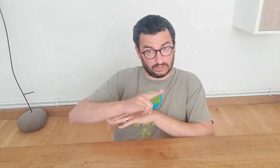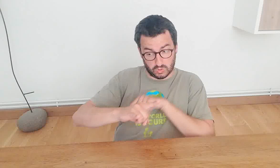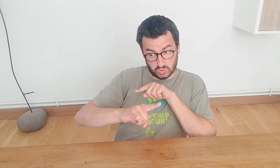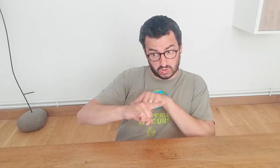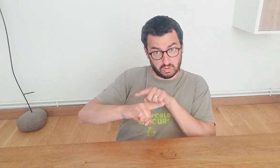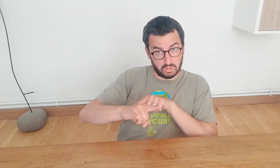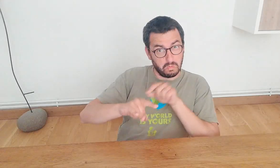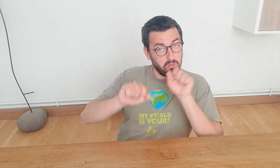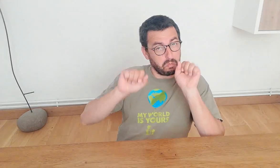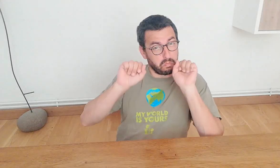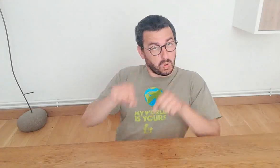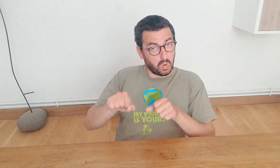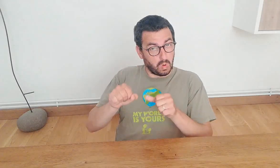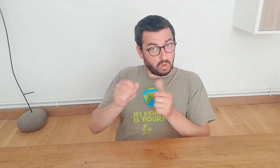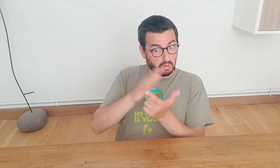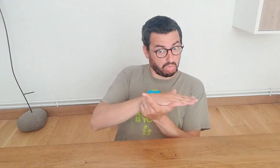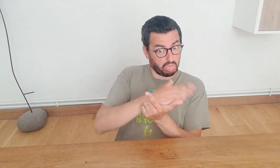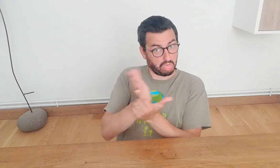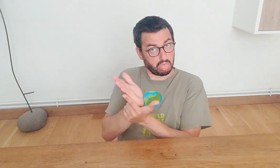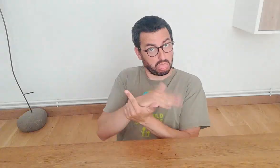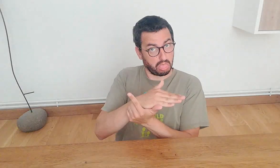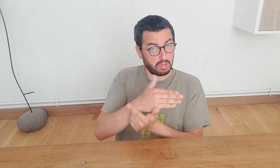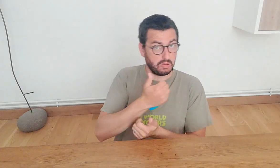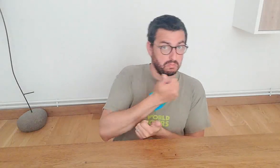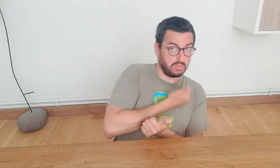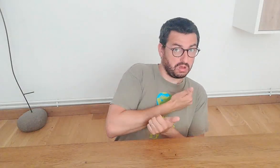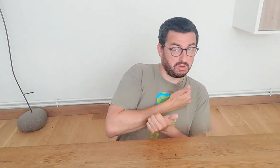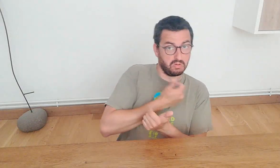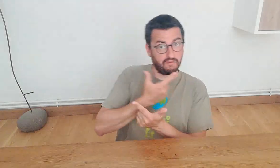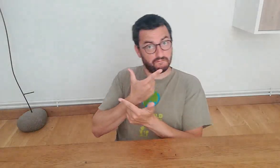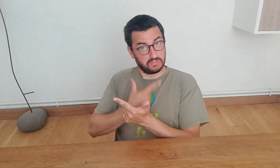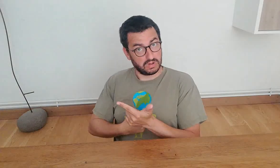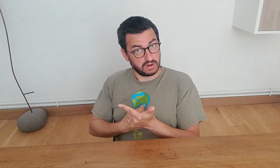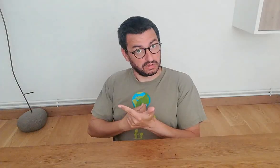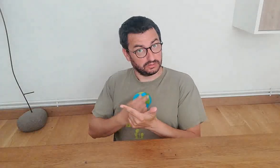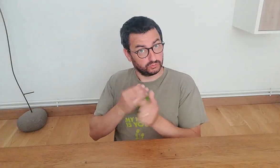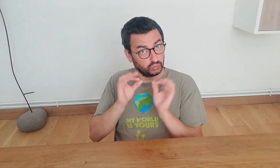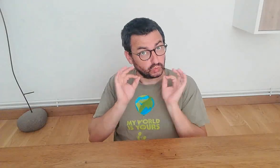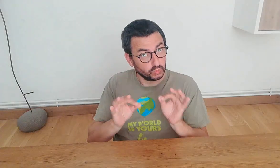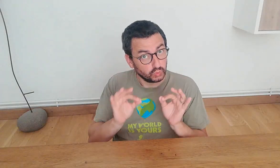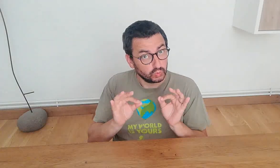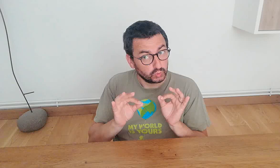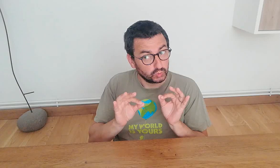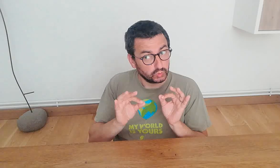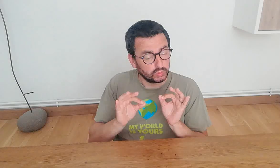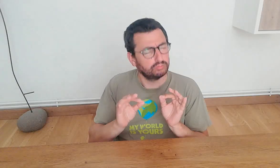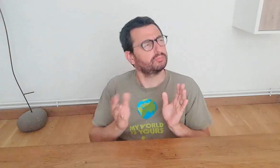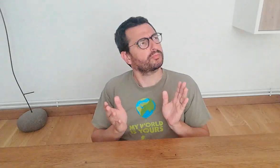L'escargot peut décider d'être un mâle ou une femelle, c'est ça ? Mais,